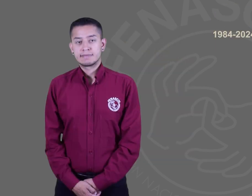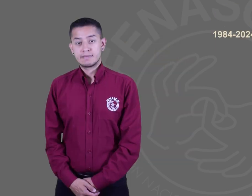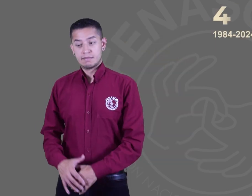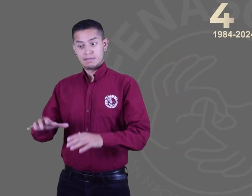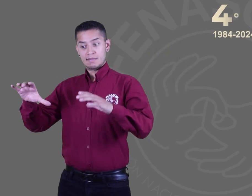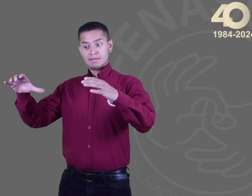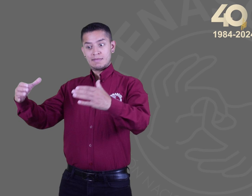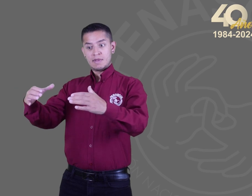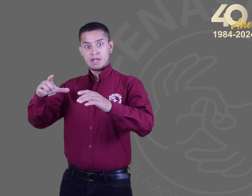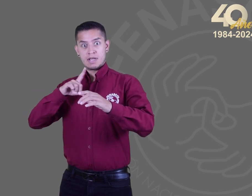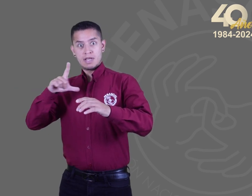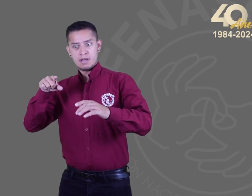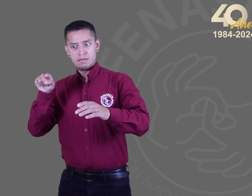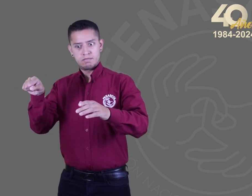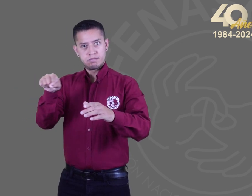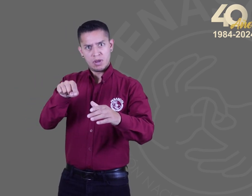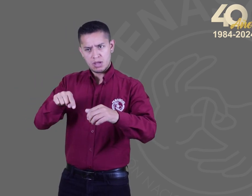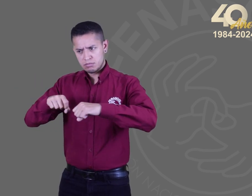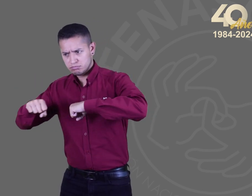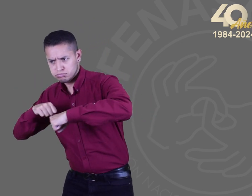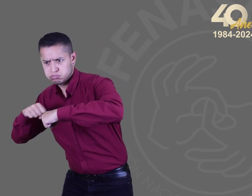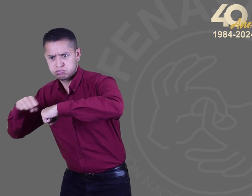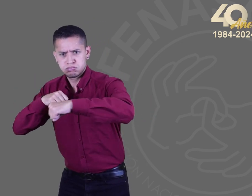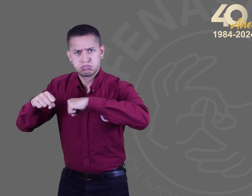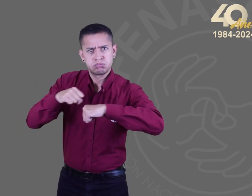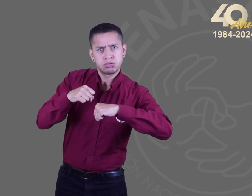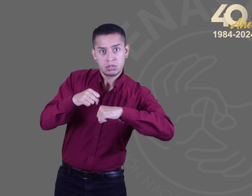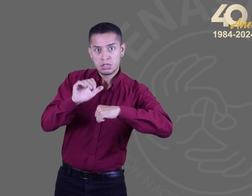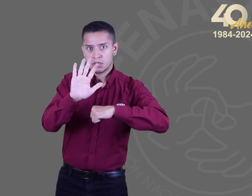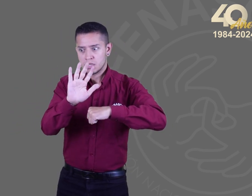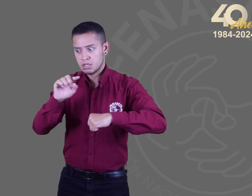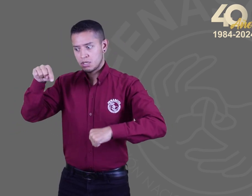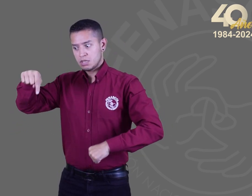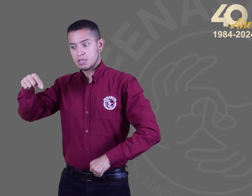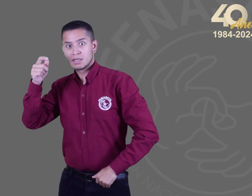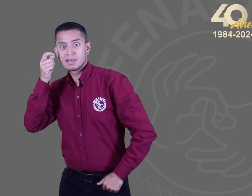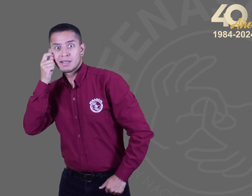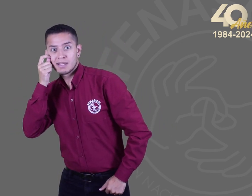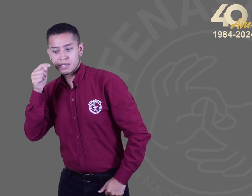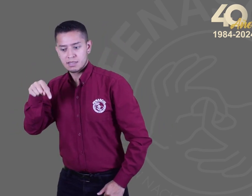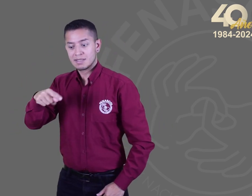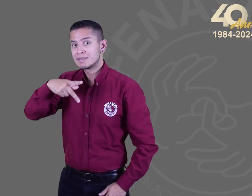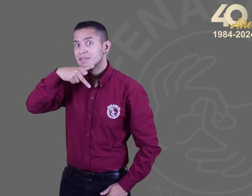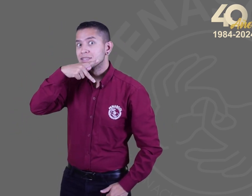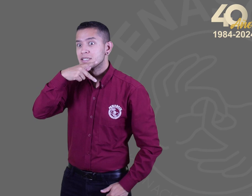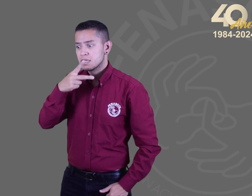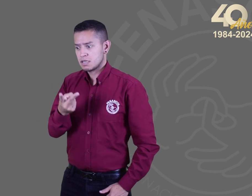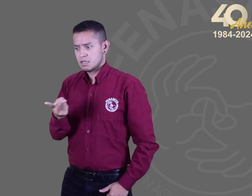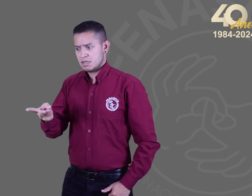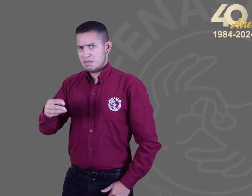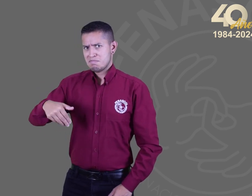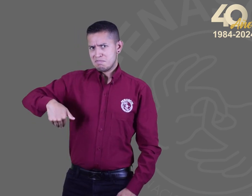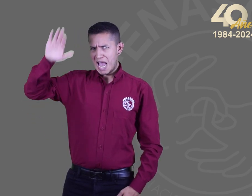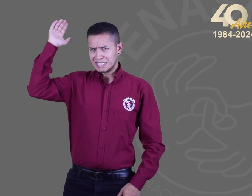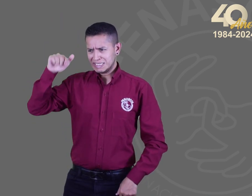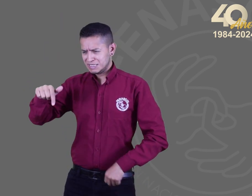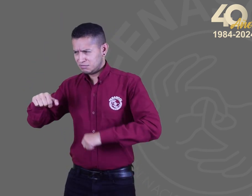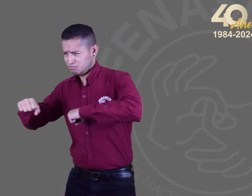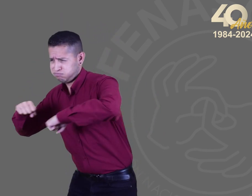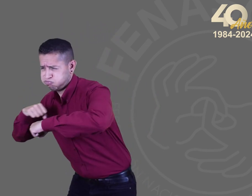Este nuevo liderazgo, y en particular, Henry Mejía y Patricia Valle, hicieron su gestión durante